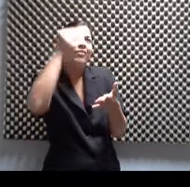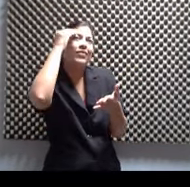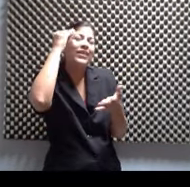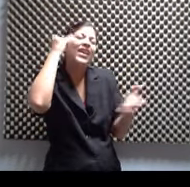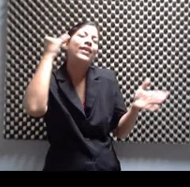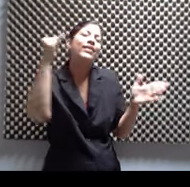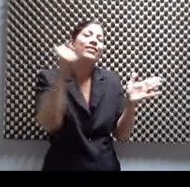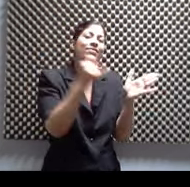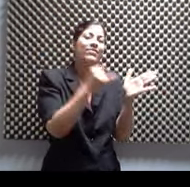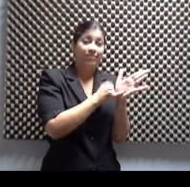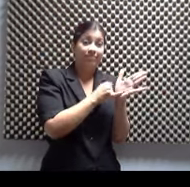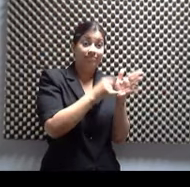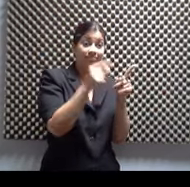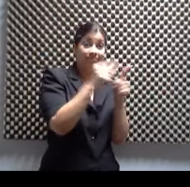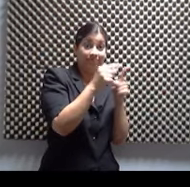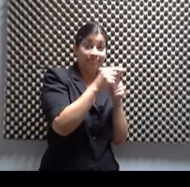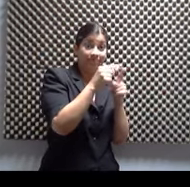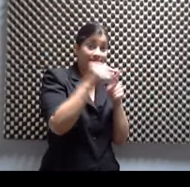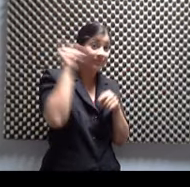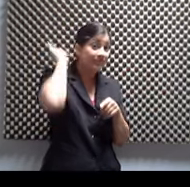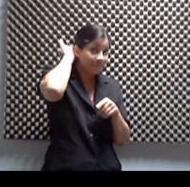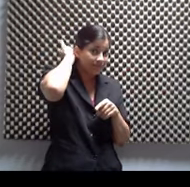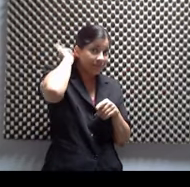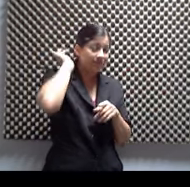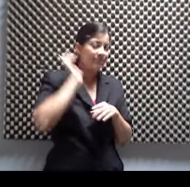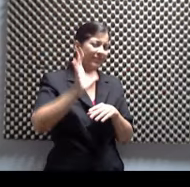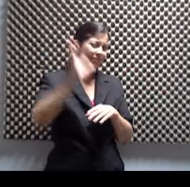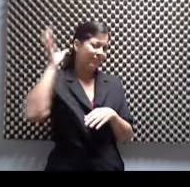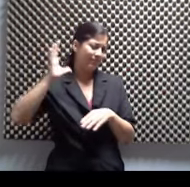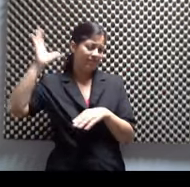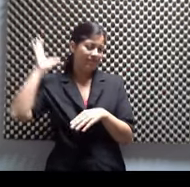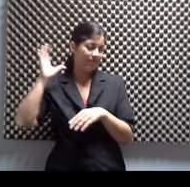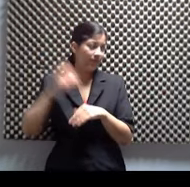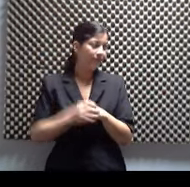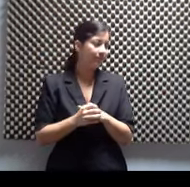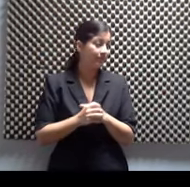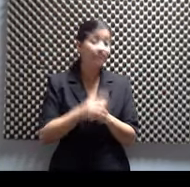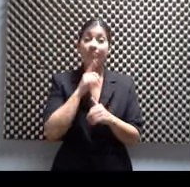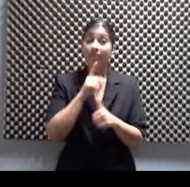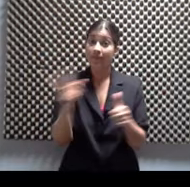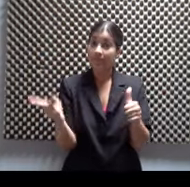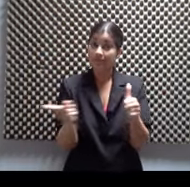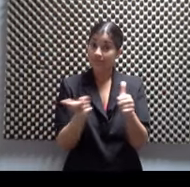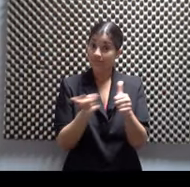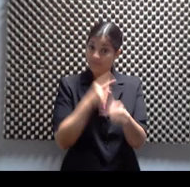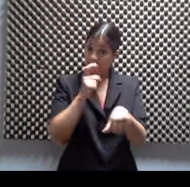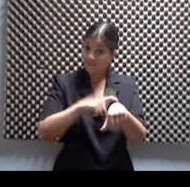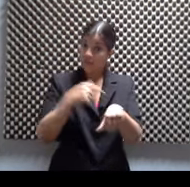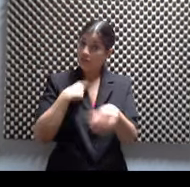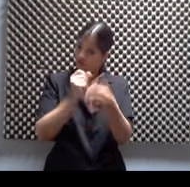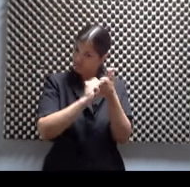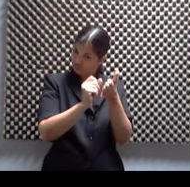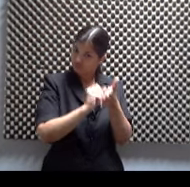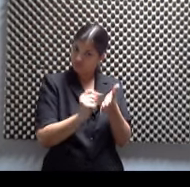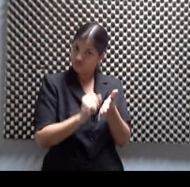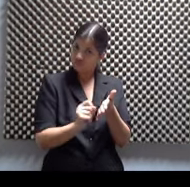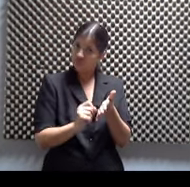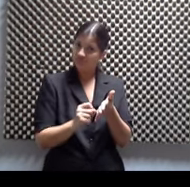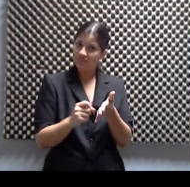allá de la época colonial y todo eso. Así que esa fue la primera, la primera vez que escribí y escribí un personaje para mí,